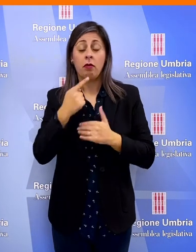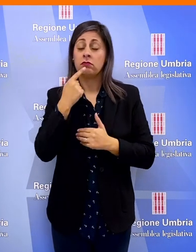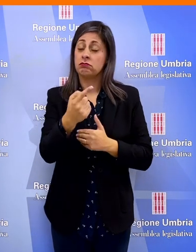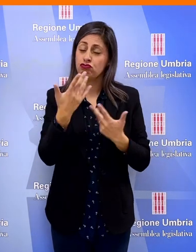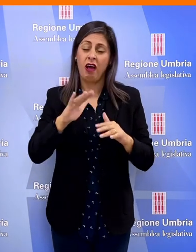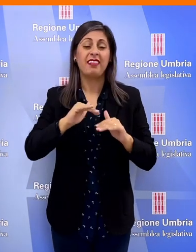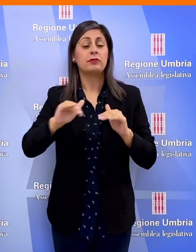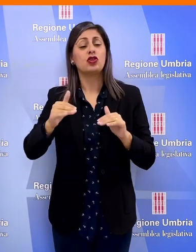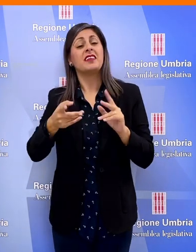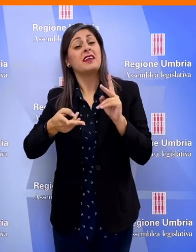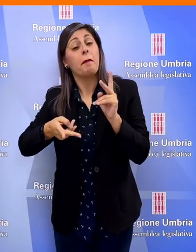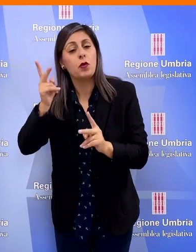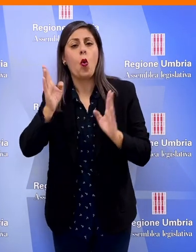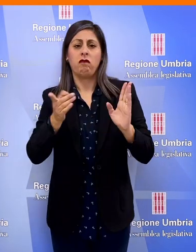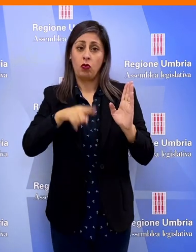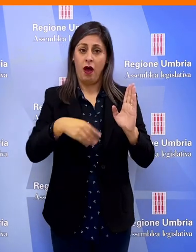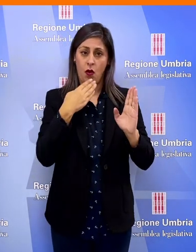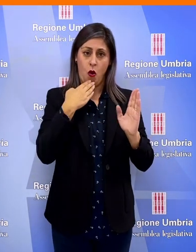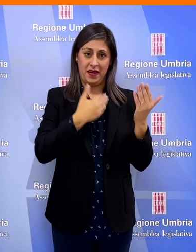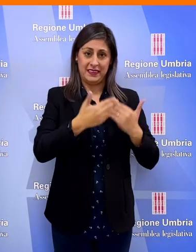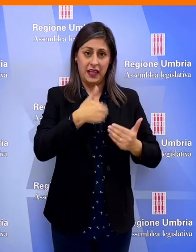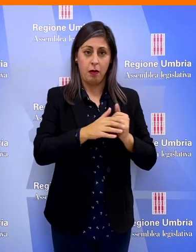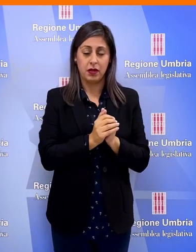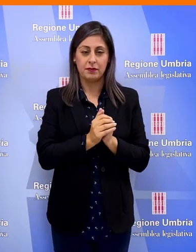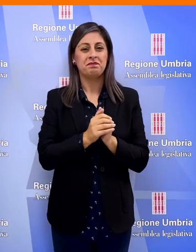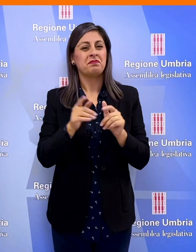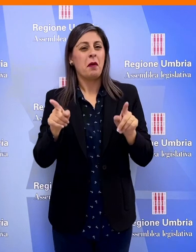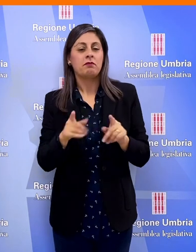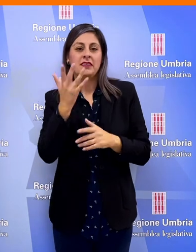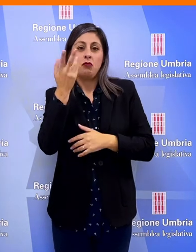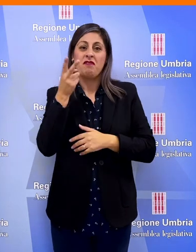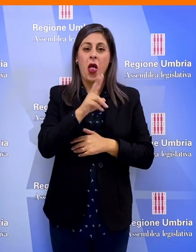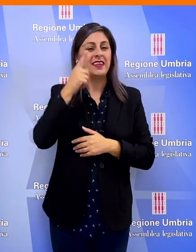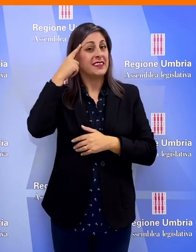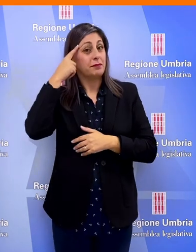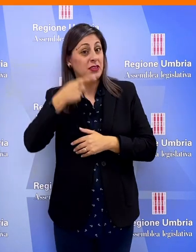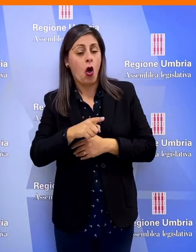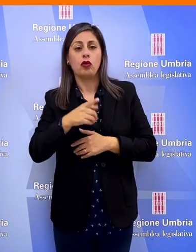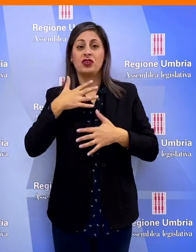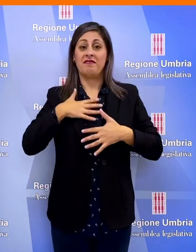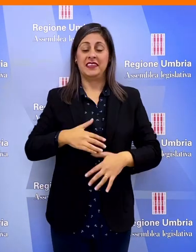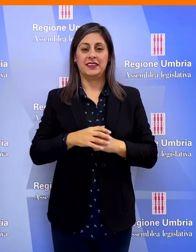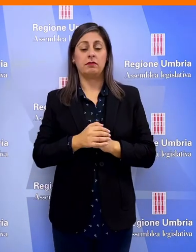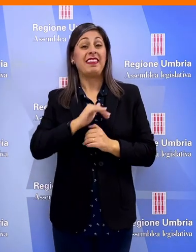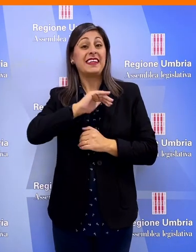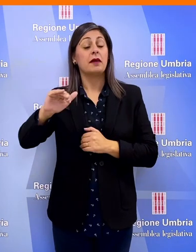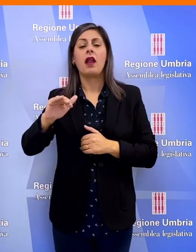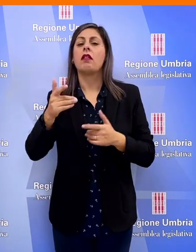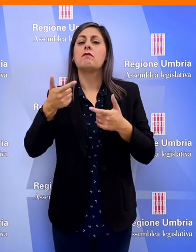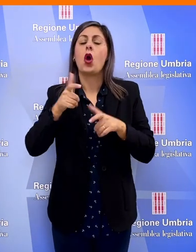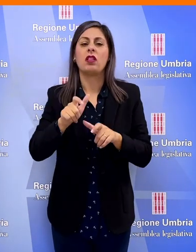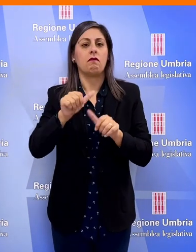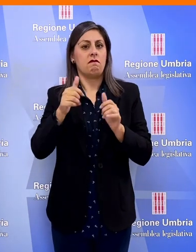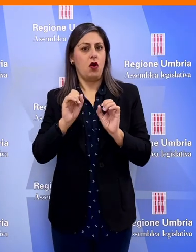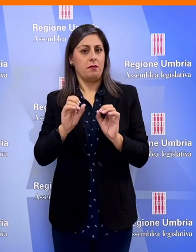detto, subiscono discriminazioni maggiori anche rispetto agli uomini con disabilità così come violenze fisiche e psicologiche sono discriminate